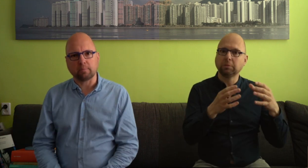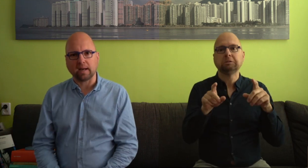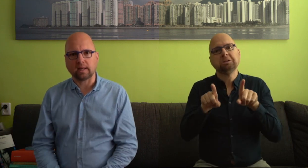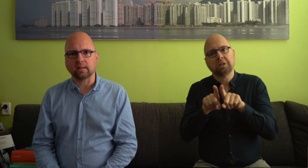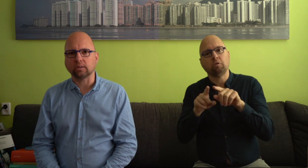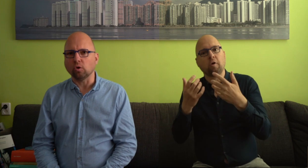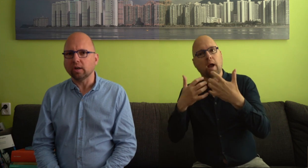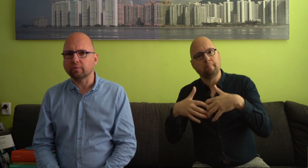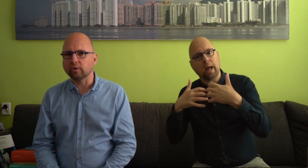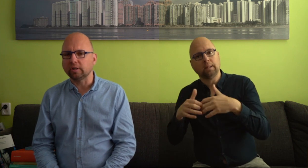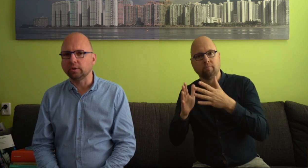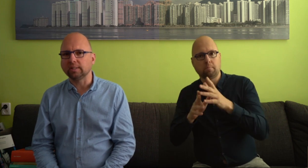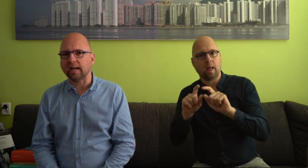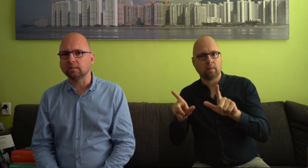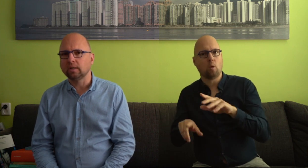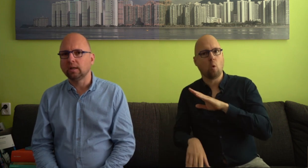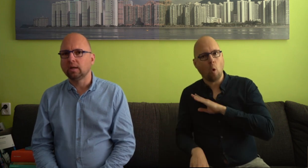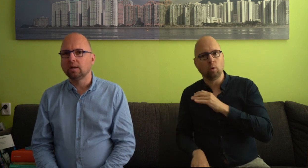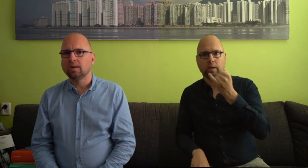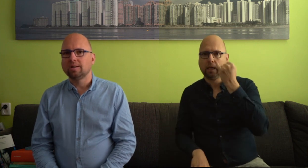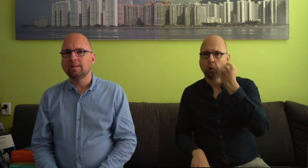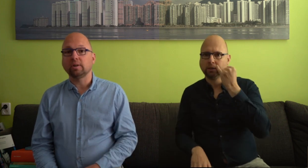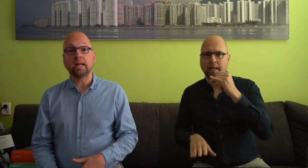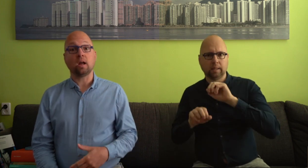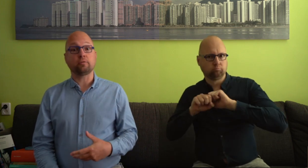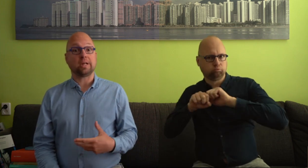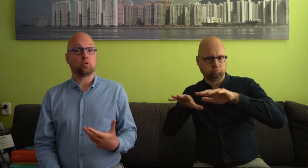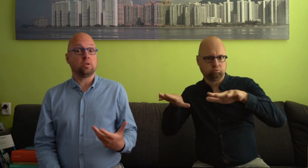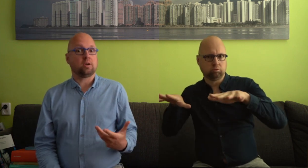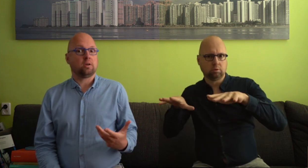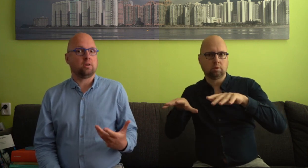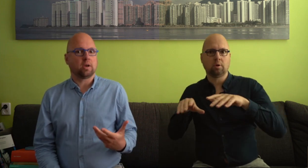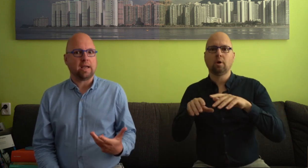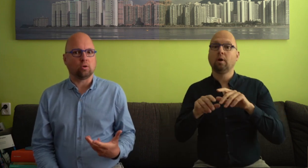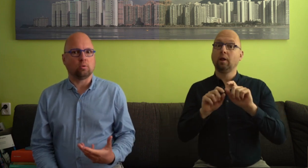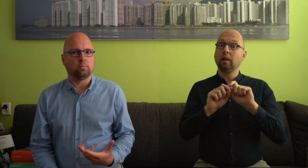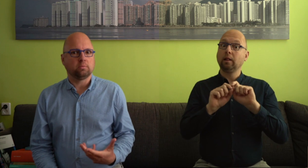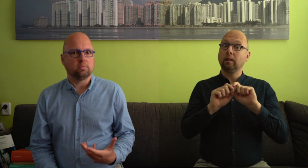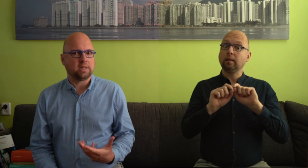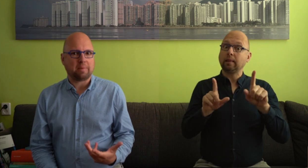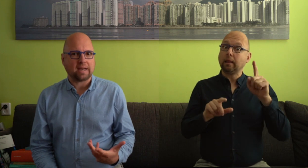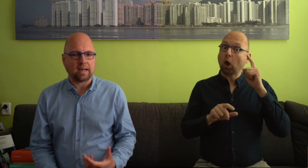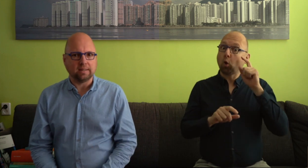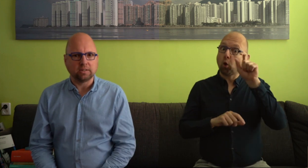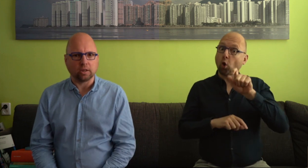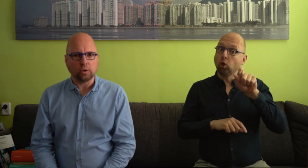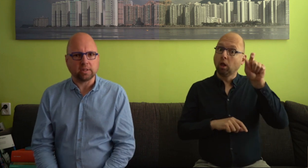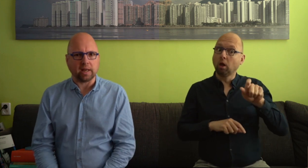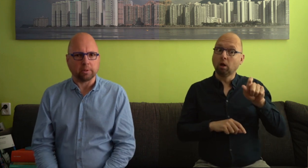gebarentaal. Daar is ook heel veel iconiciteit. Die was heel lang voor taalkundige reden om die gebarentalen niet serieus te nemen.